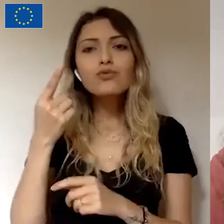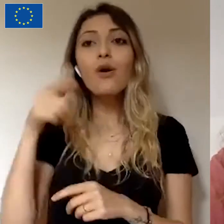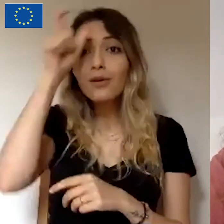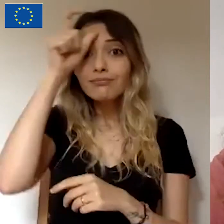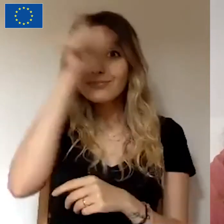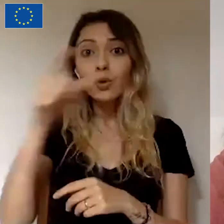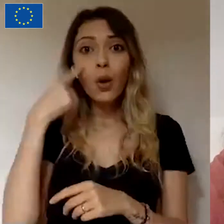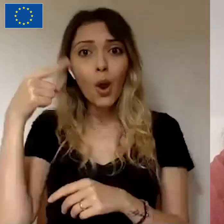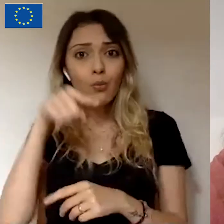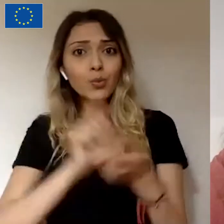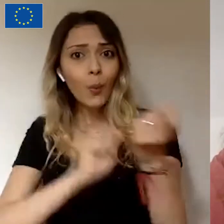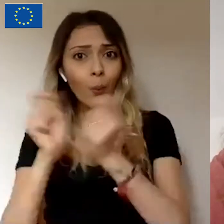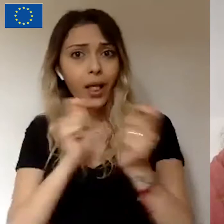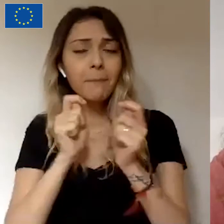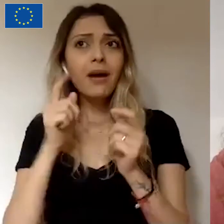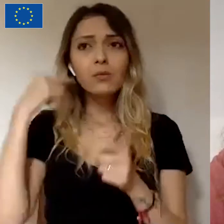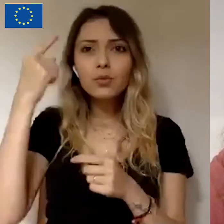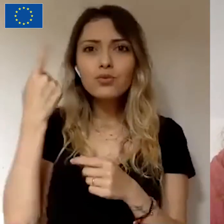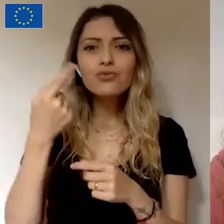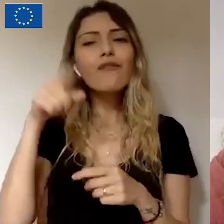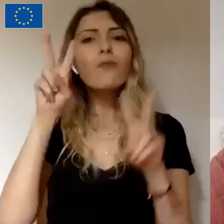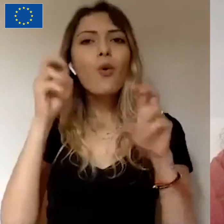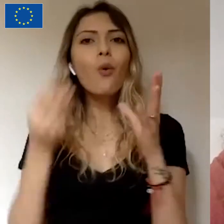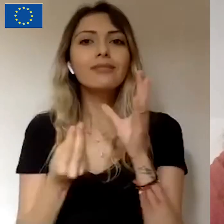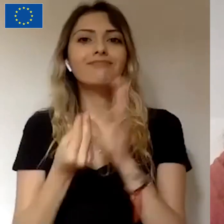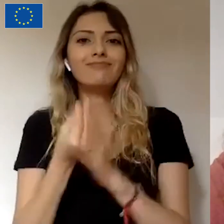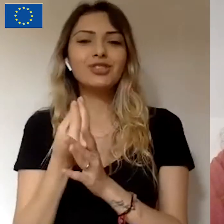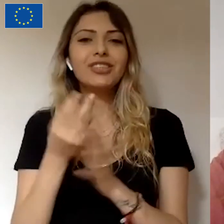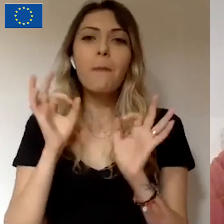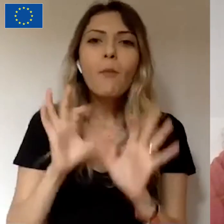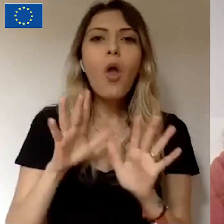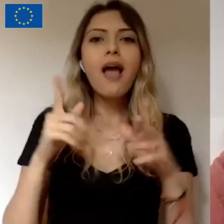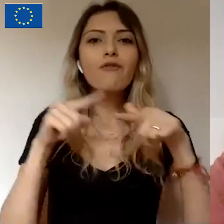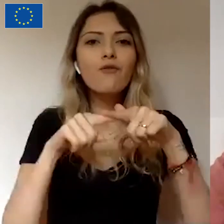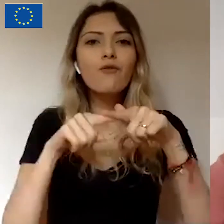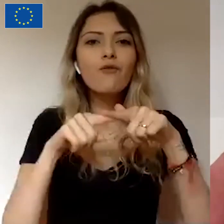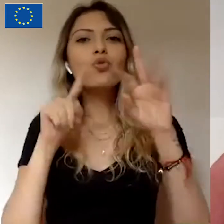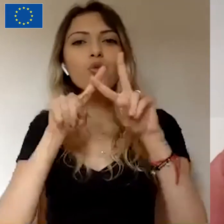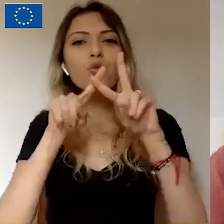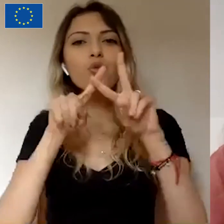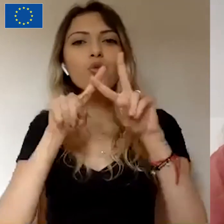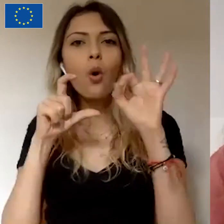konusu ortaya çıkmış oldu. Ve böylelikle Fon Google'un tohumları atılmış oldu aslında.